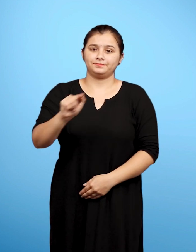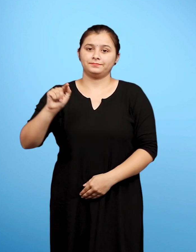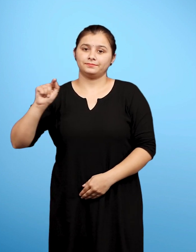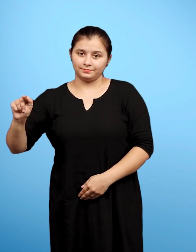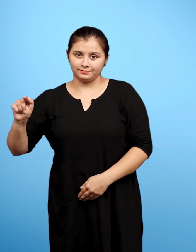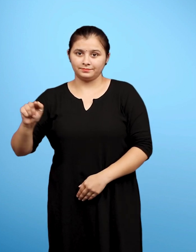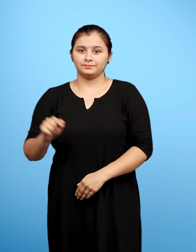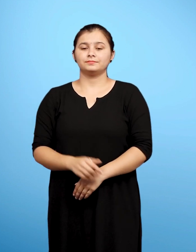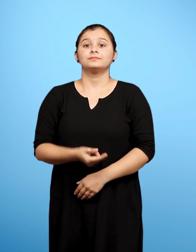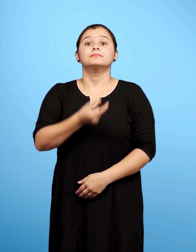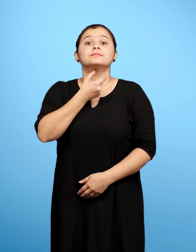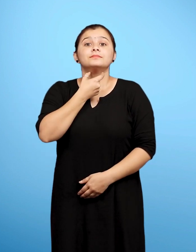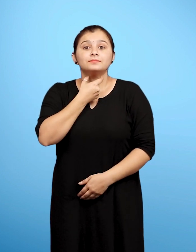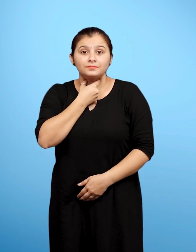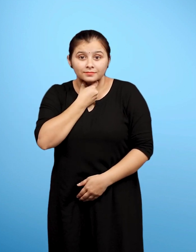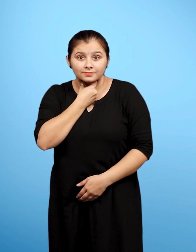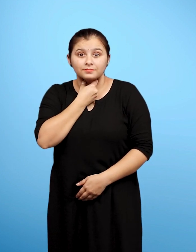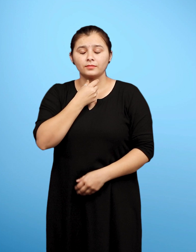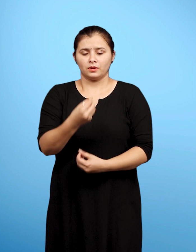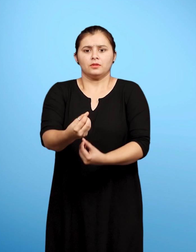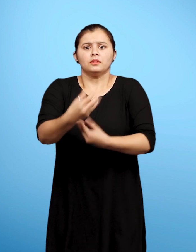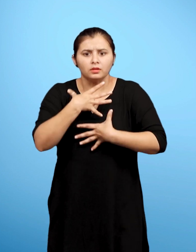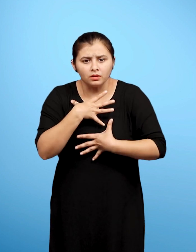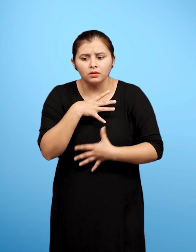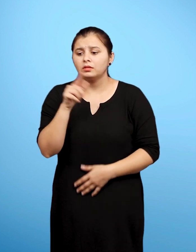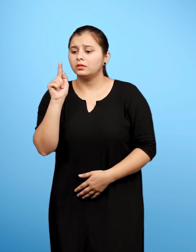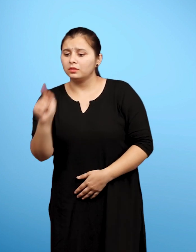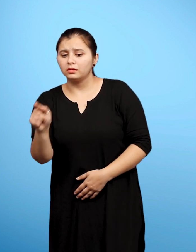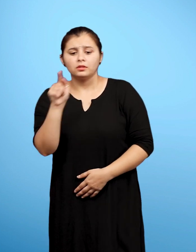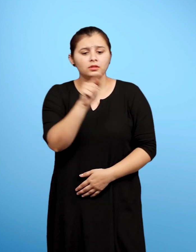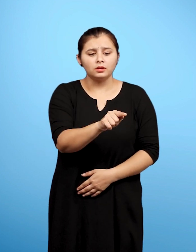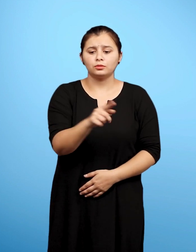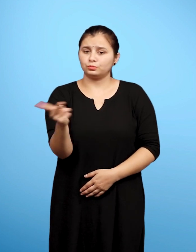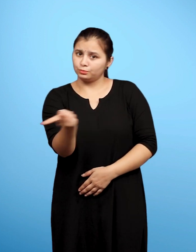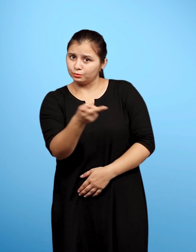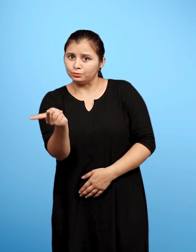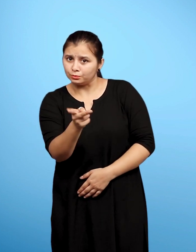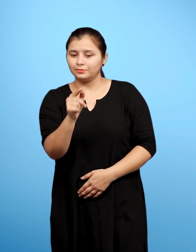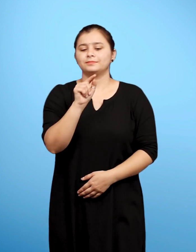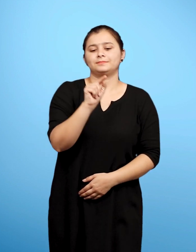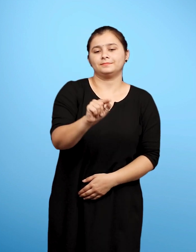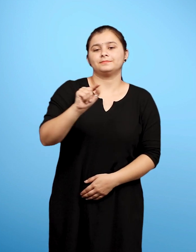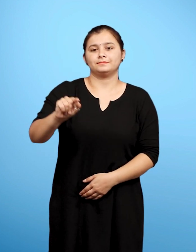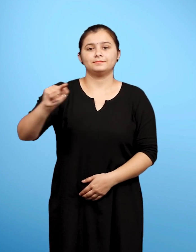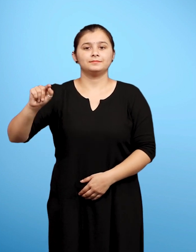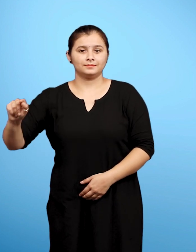स्थाल ग हमें बता दो इन दोनों में रिक्त स्थाल